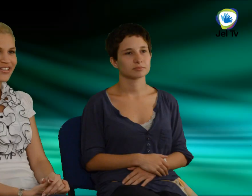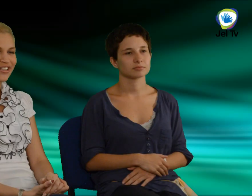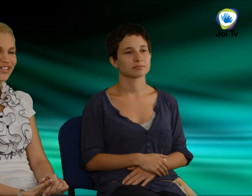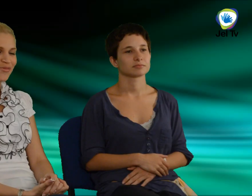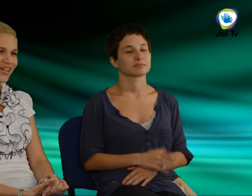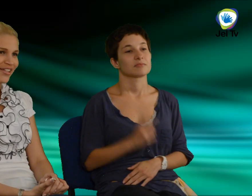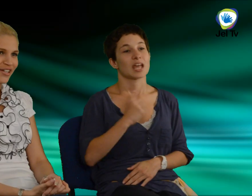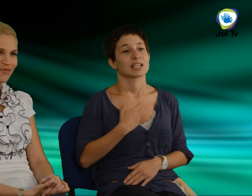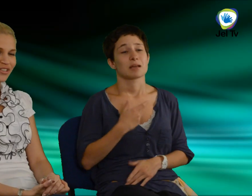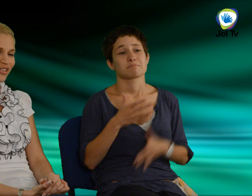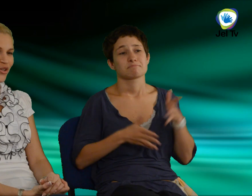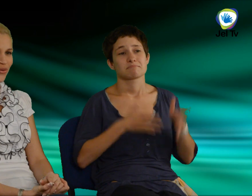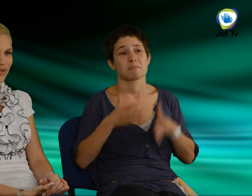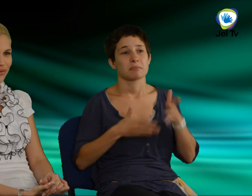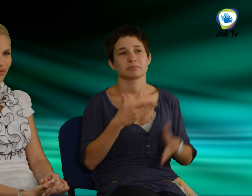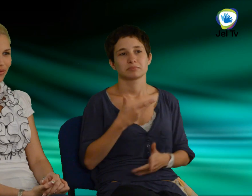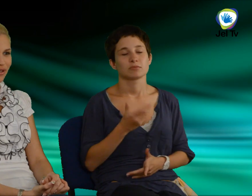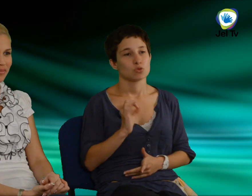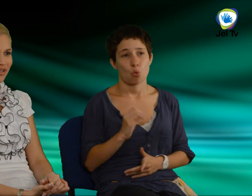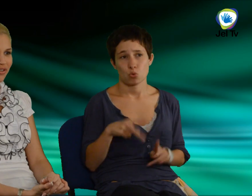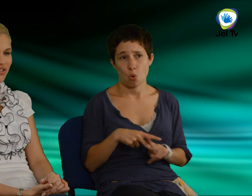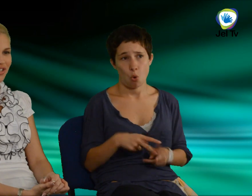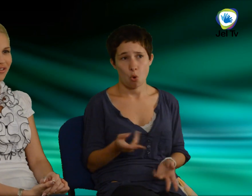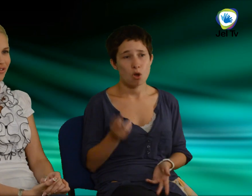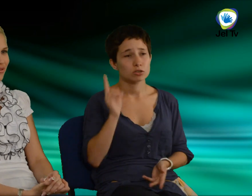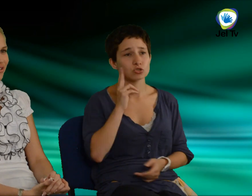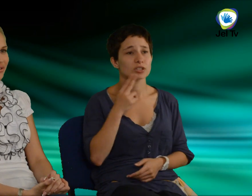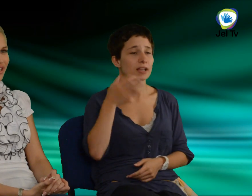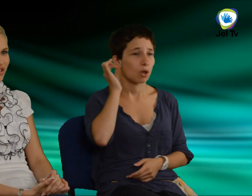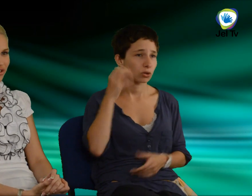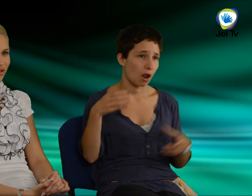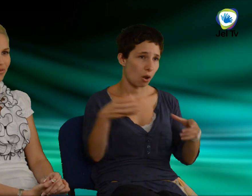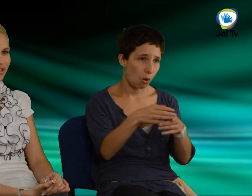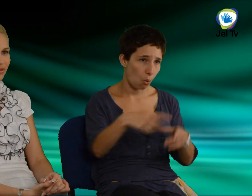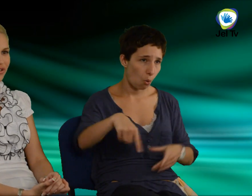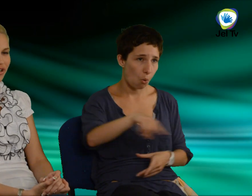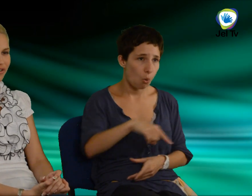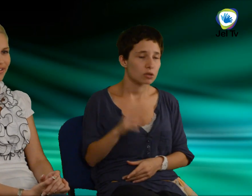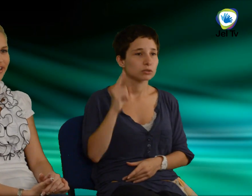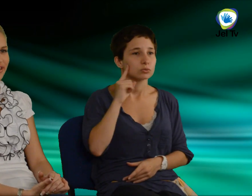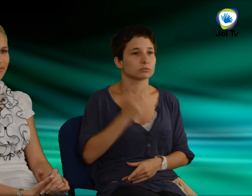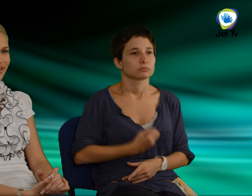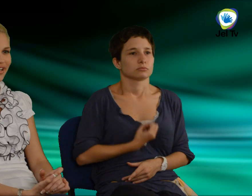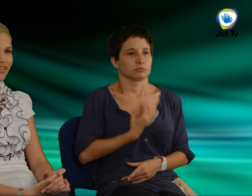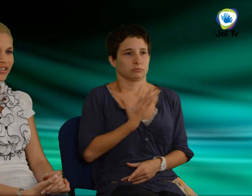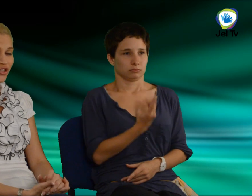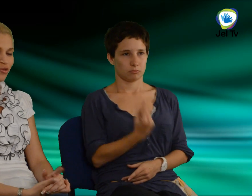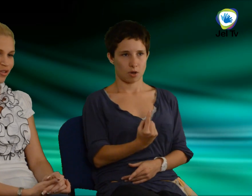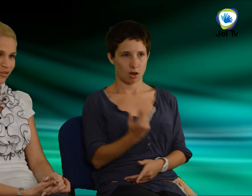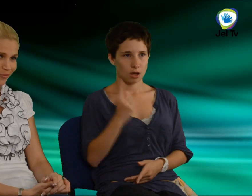Szerintem a jelnyelv az egy nagyon jó dolog, mert a siket nagyot hallott társadalom ki tudja fejezni magát, és tudnak kommunikálni.